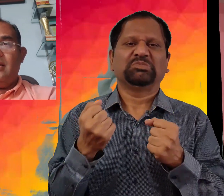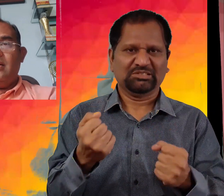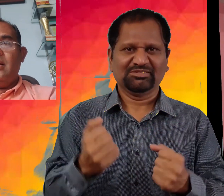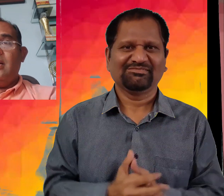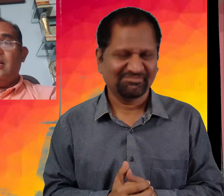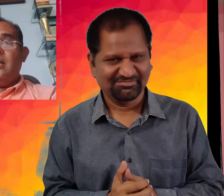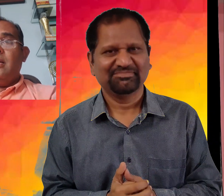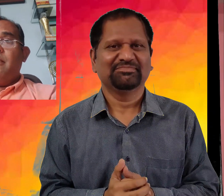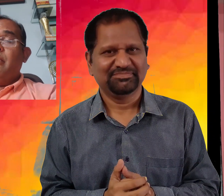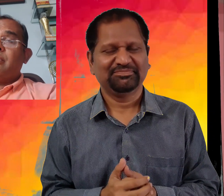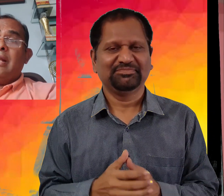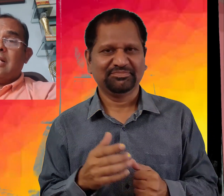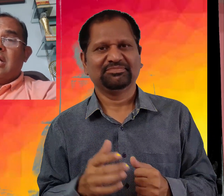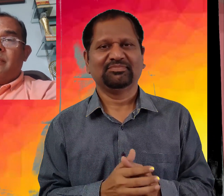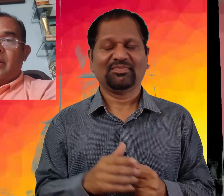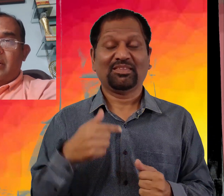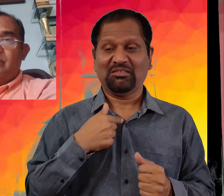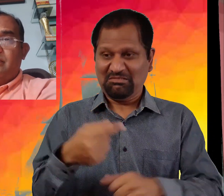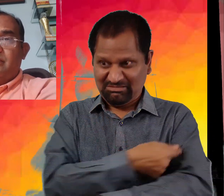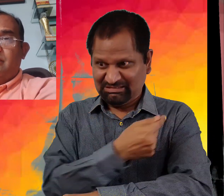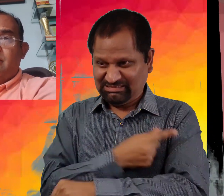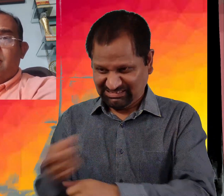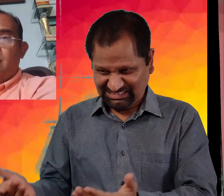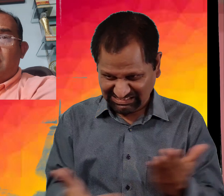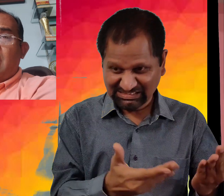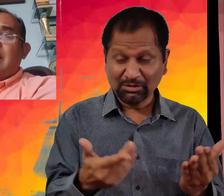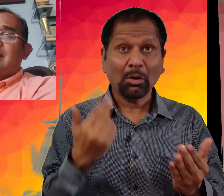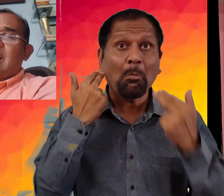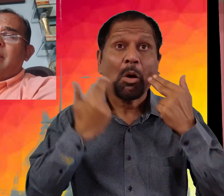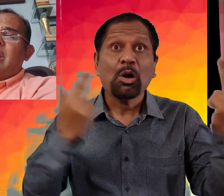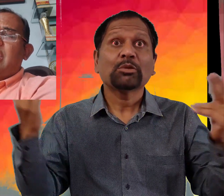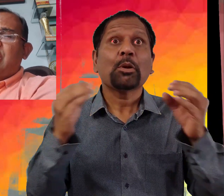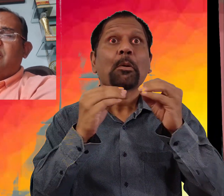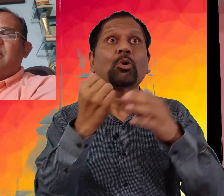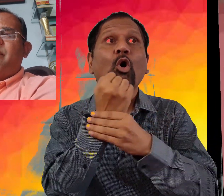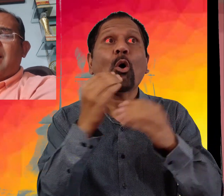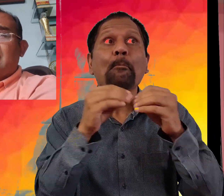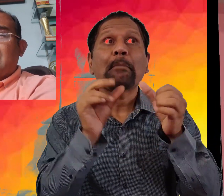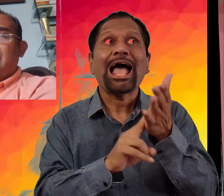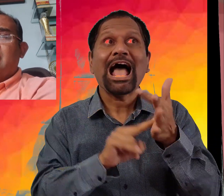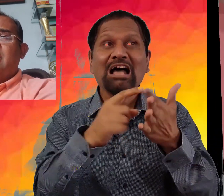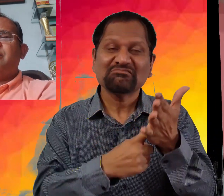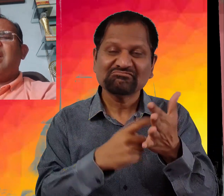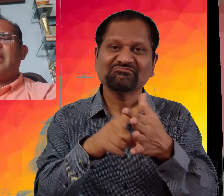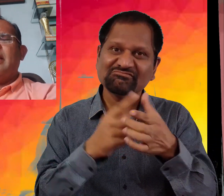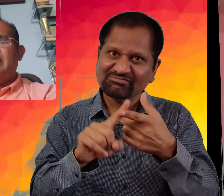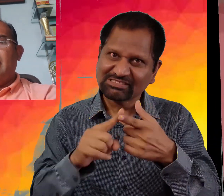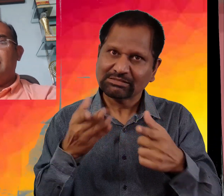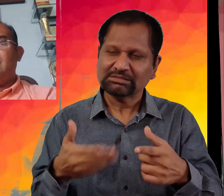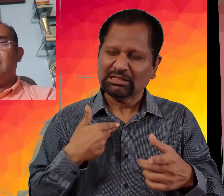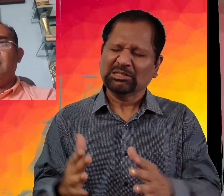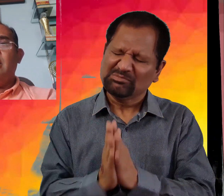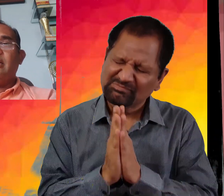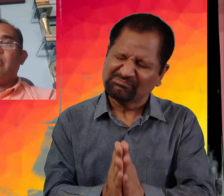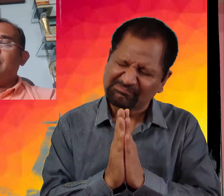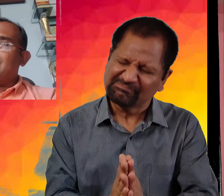نہ ہی میں اس کا علاج کھرا پا رہی ہوں اس لئے میں ایشور سے پراتھنا کر رہی تھی اس کے آگے گڑ